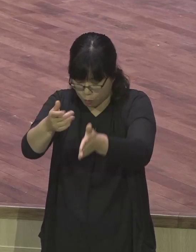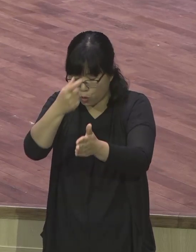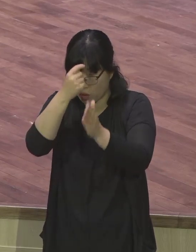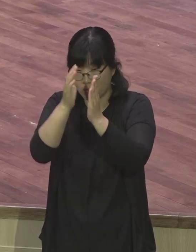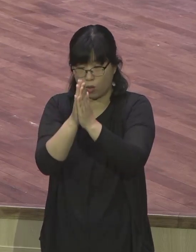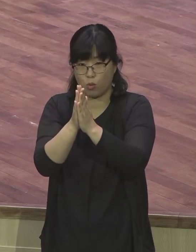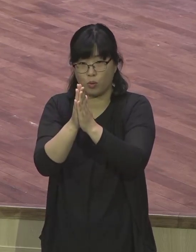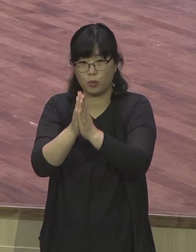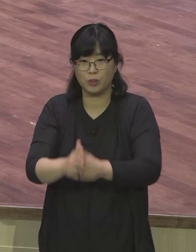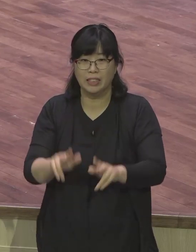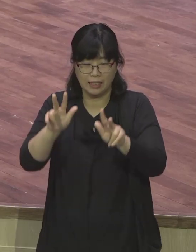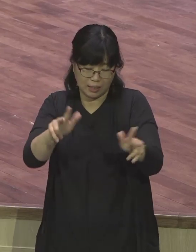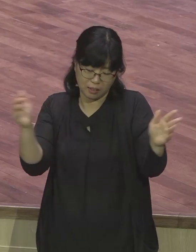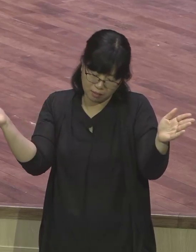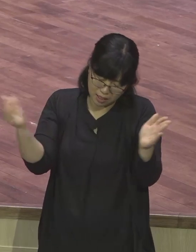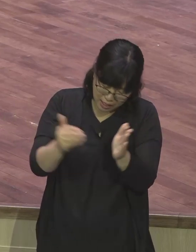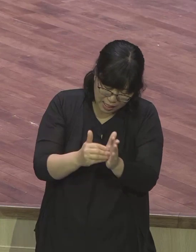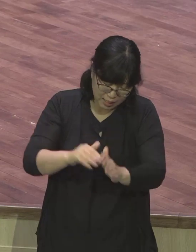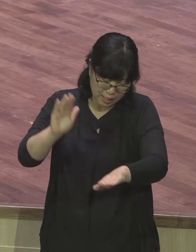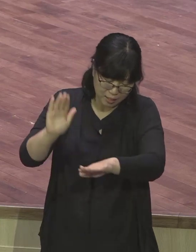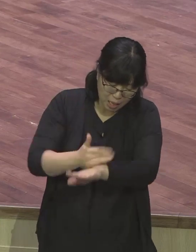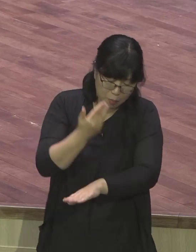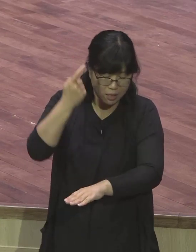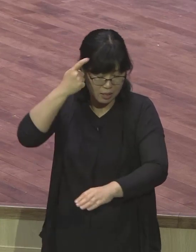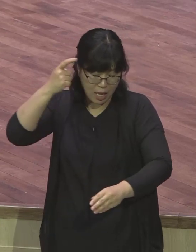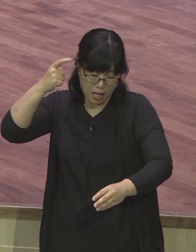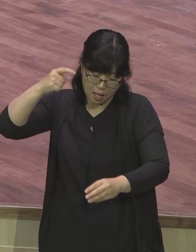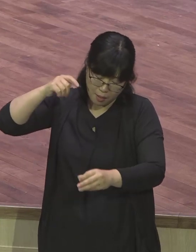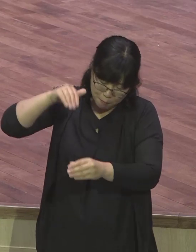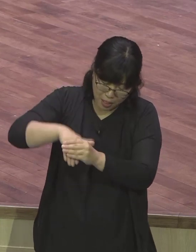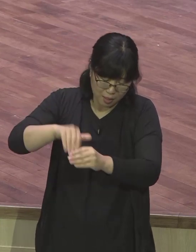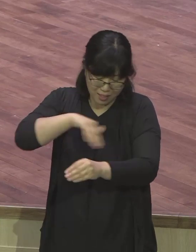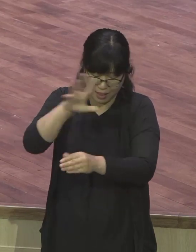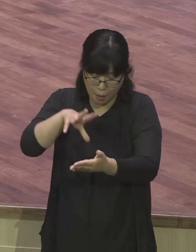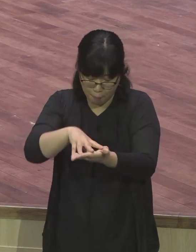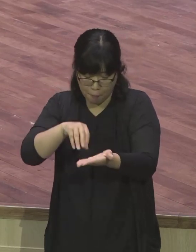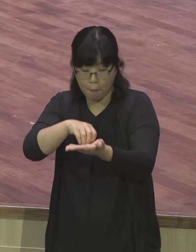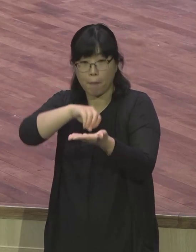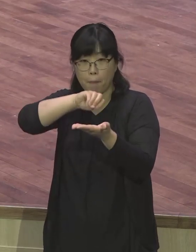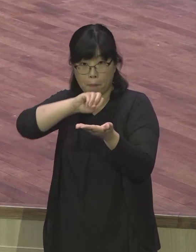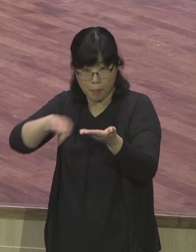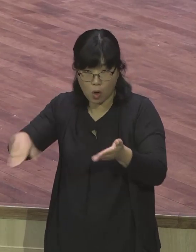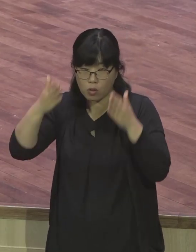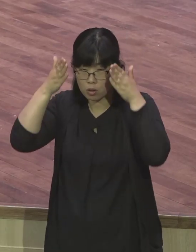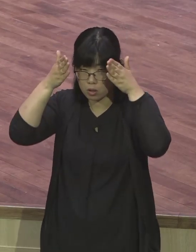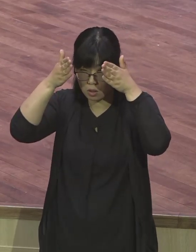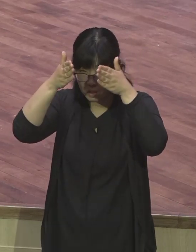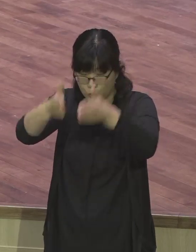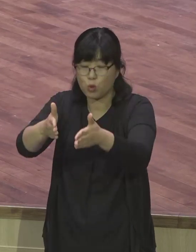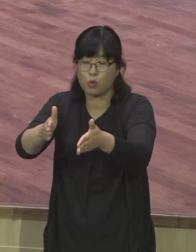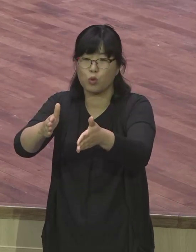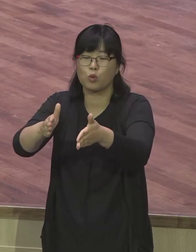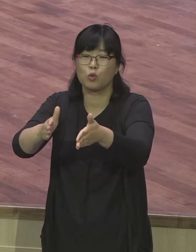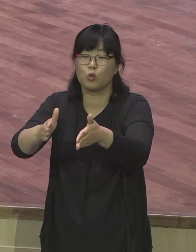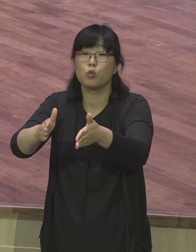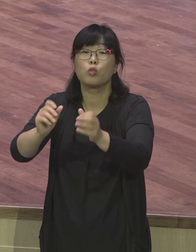뽑아내고 그리스도께 집중하는 시간표를 하나님께서 주신 것입니다 하나님께서 바울에게